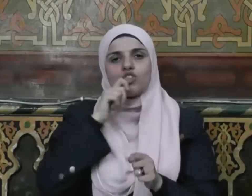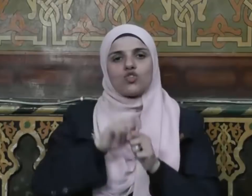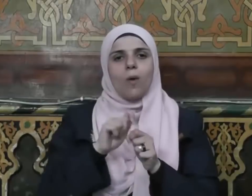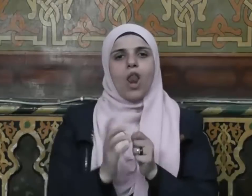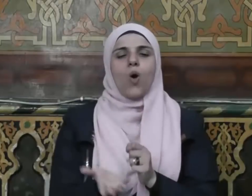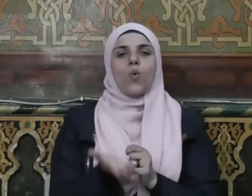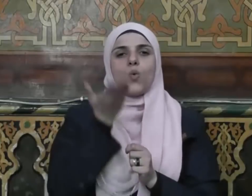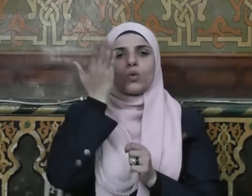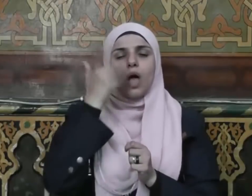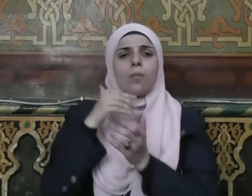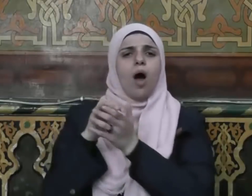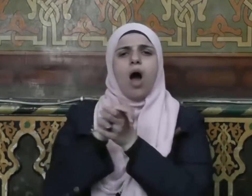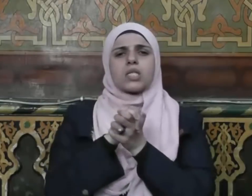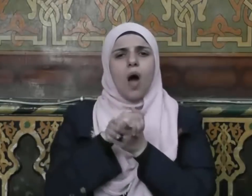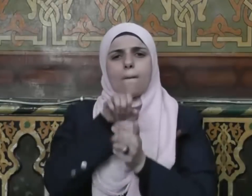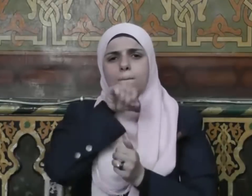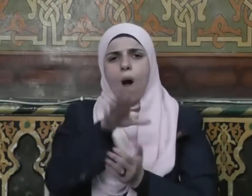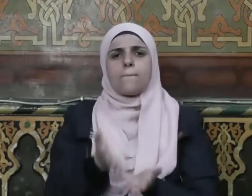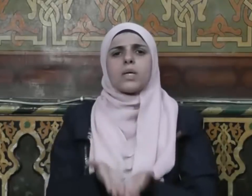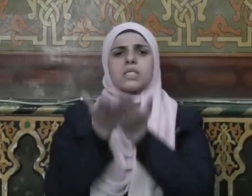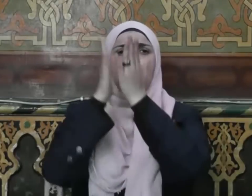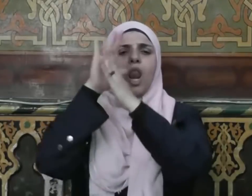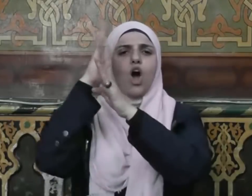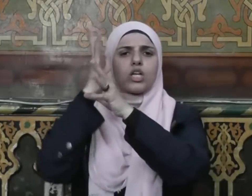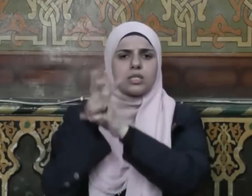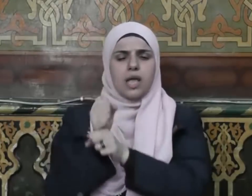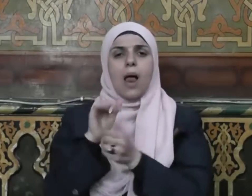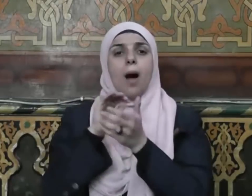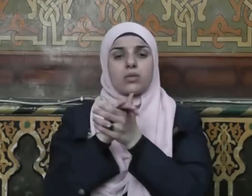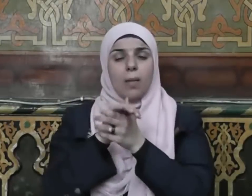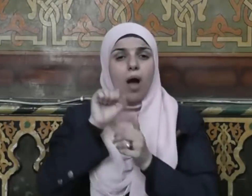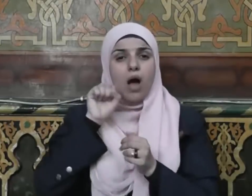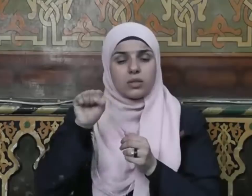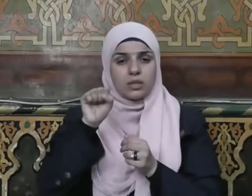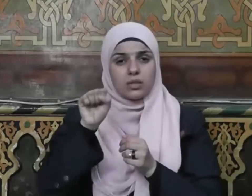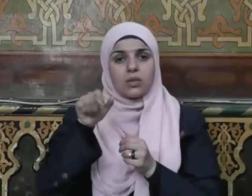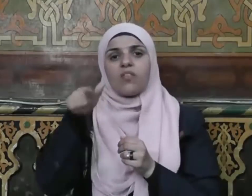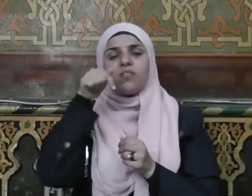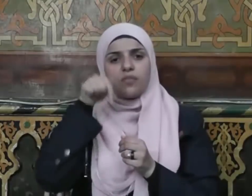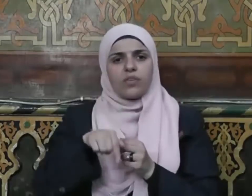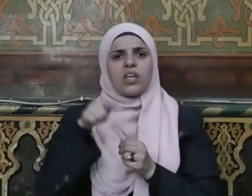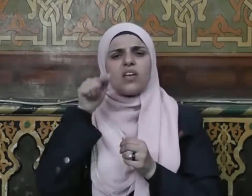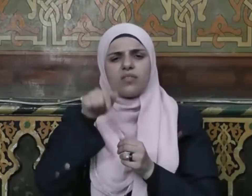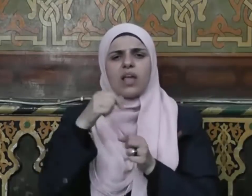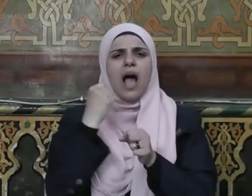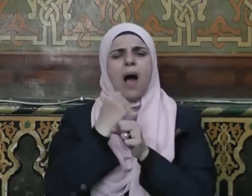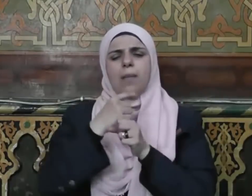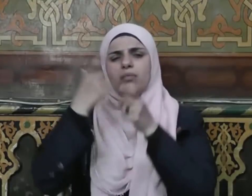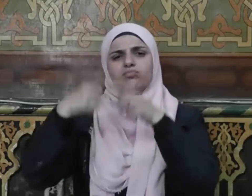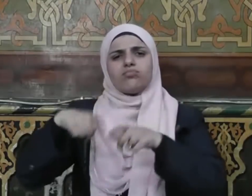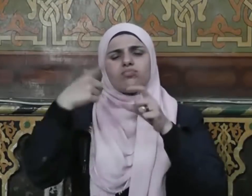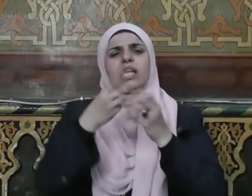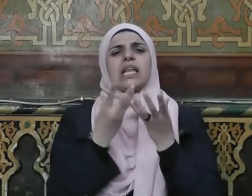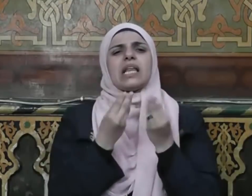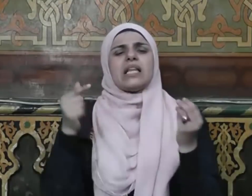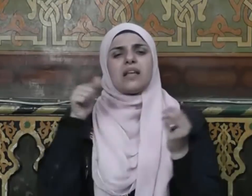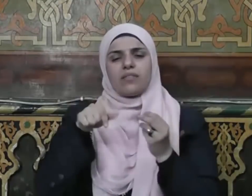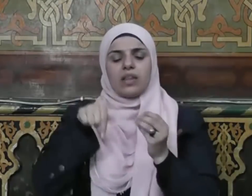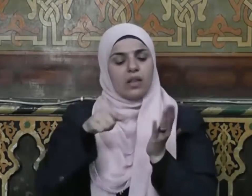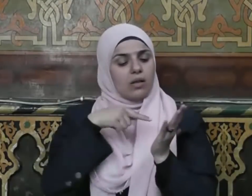وتعالى أصحاب رسول الله صلى الله عليه وسلم في مواطن عديدة من